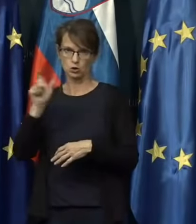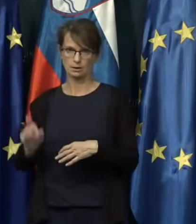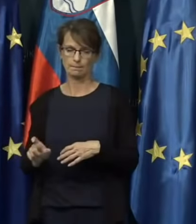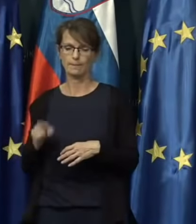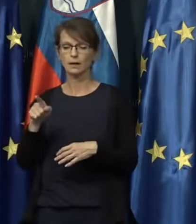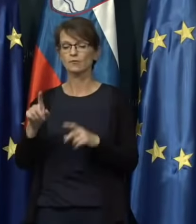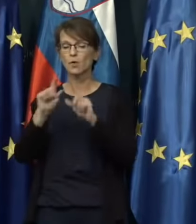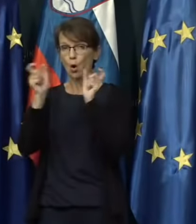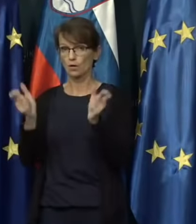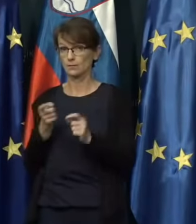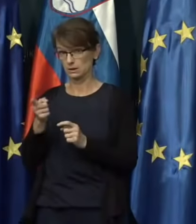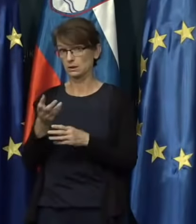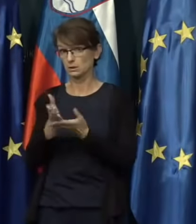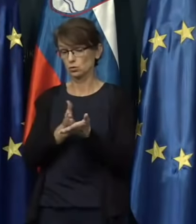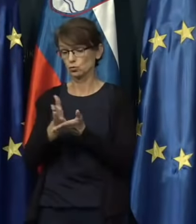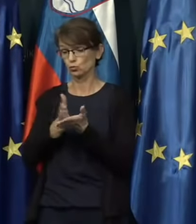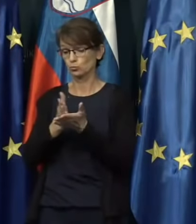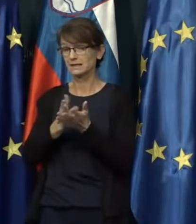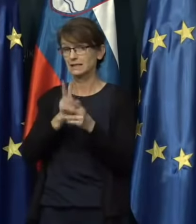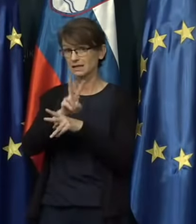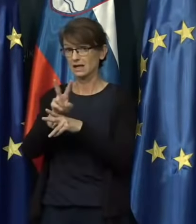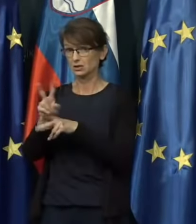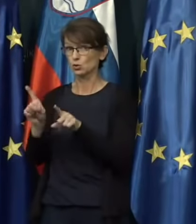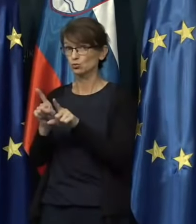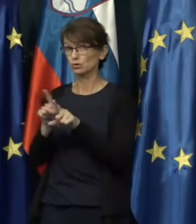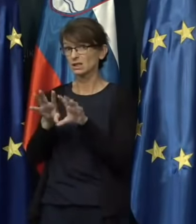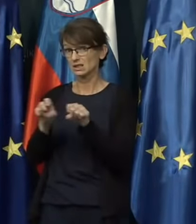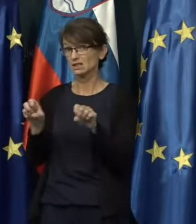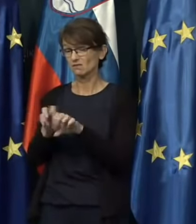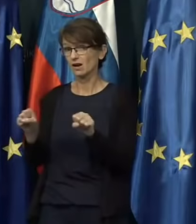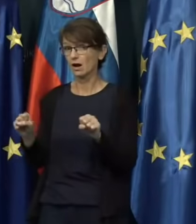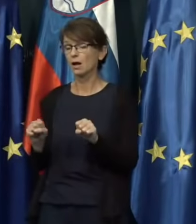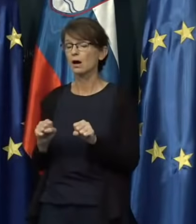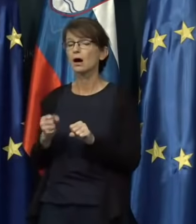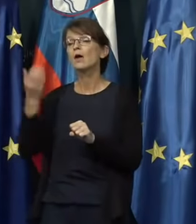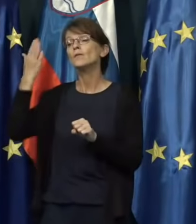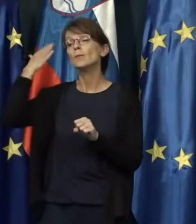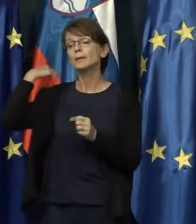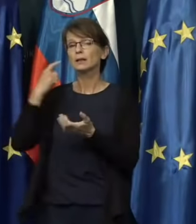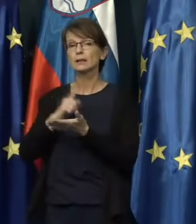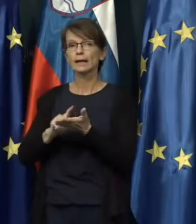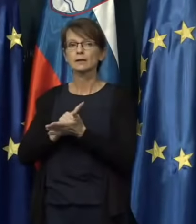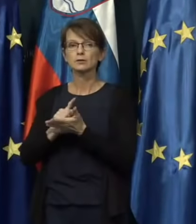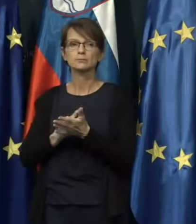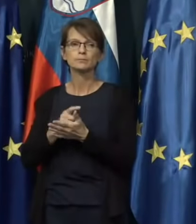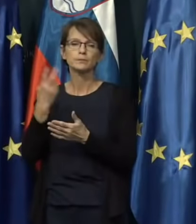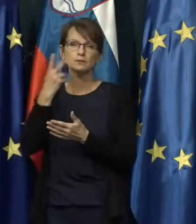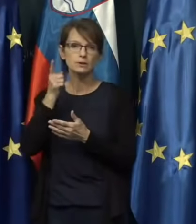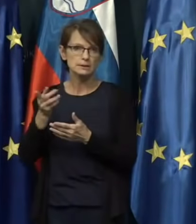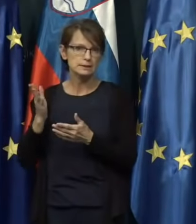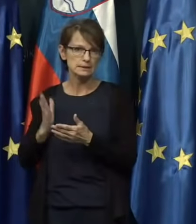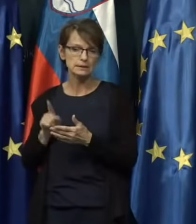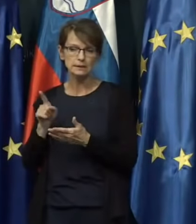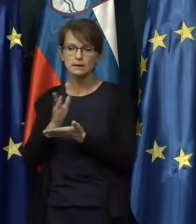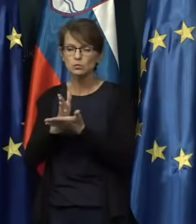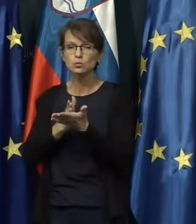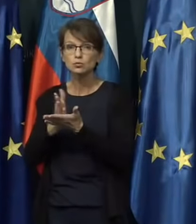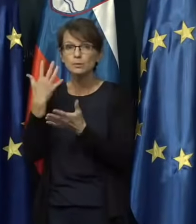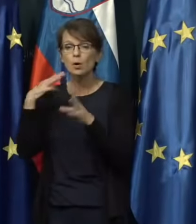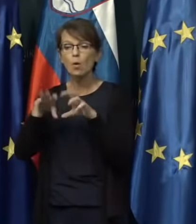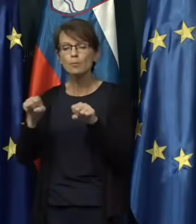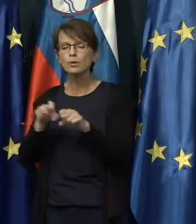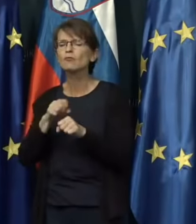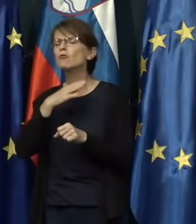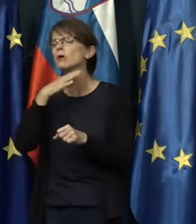v okviru te službe se nadzori tudi upravljajo. Tudi v preteklosti je bilo seveda s te strani te službe upravljenih